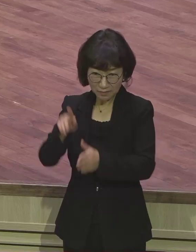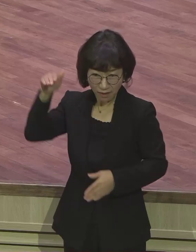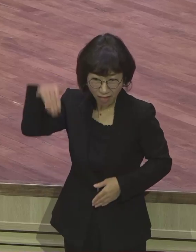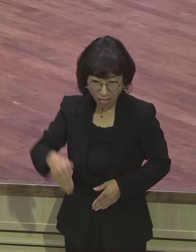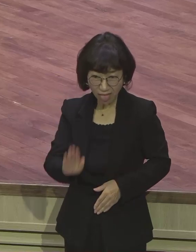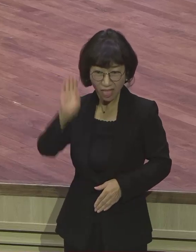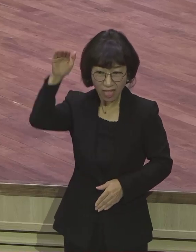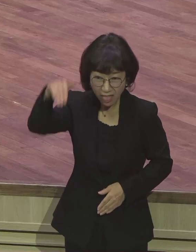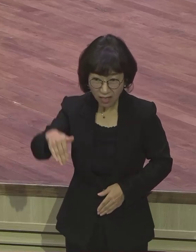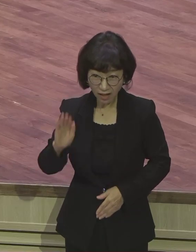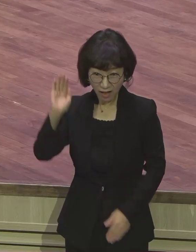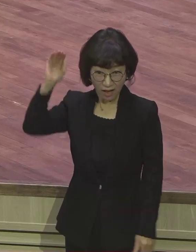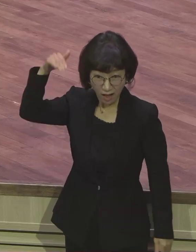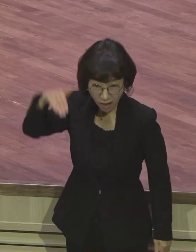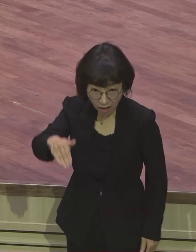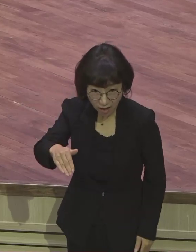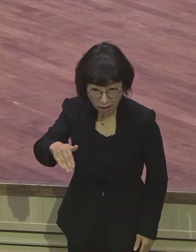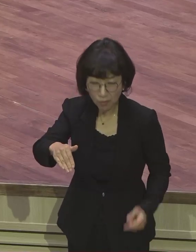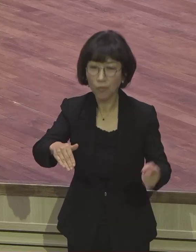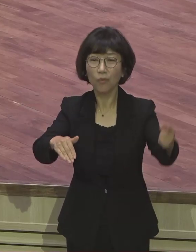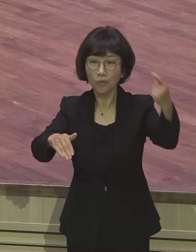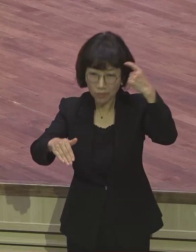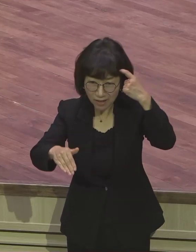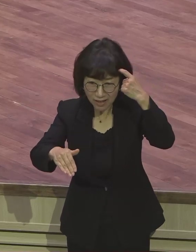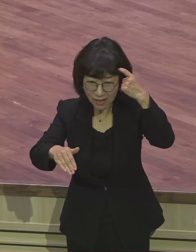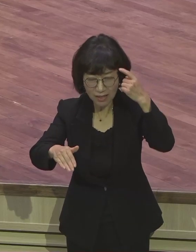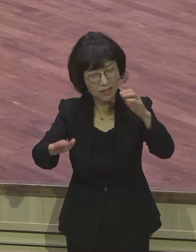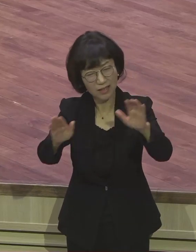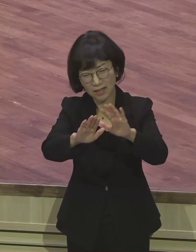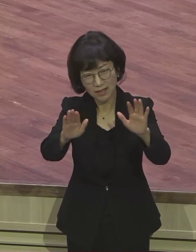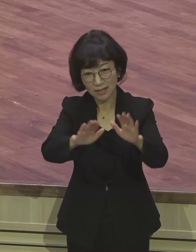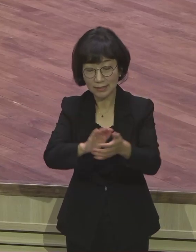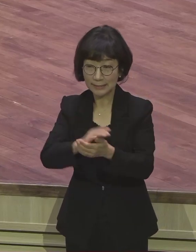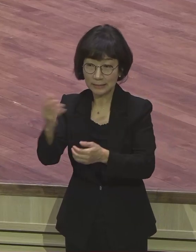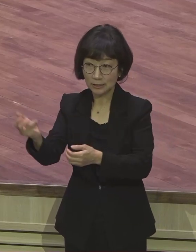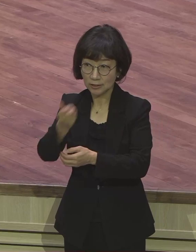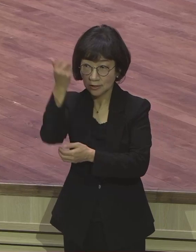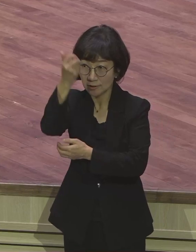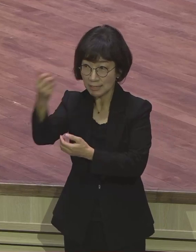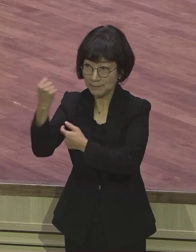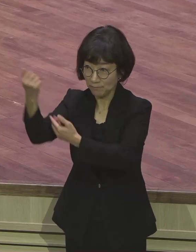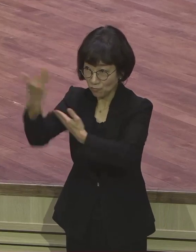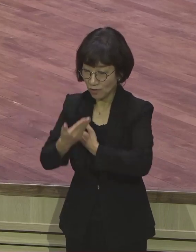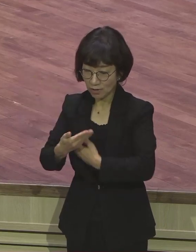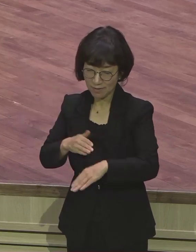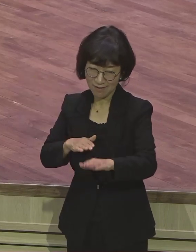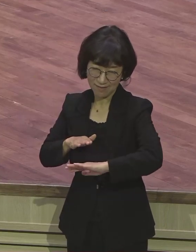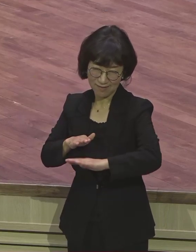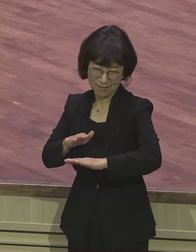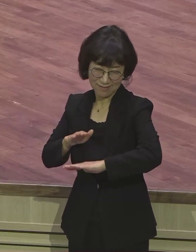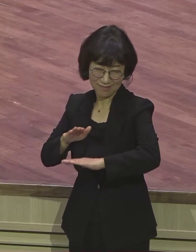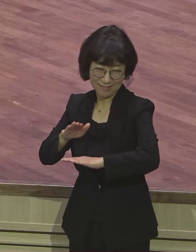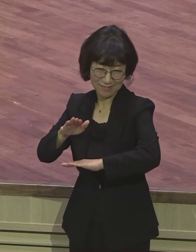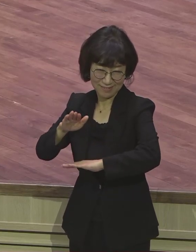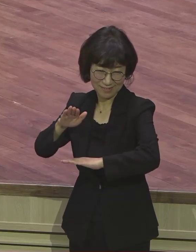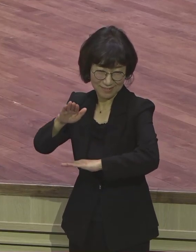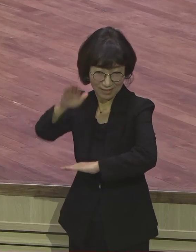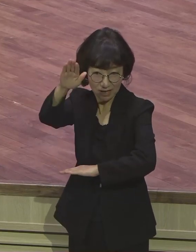성령이 그런 성령 아니에요 계속 올라가 올라가 독수리 낙심이 올라가면 같이 아멘 계속 성장해요 성장